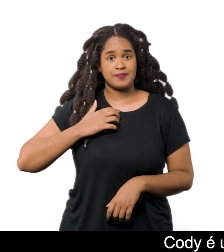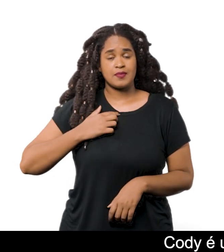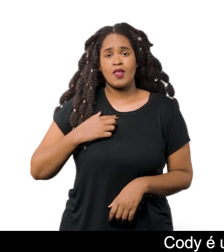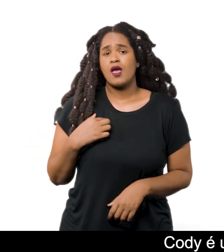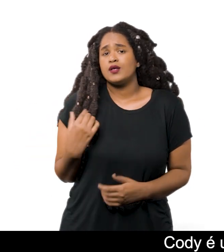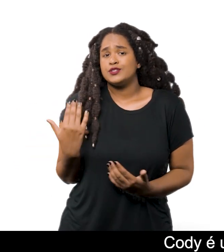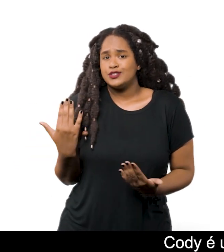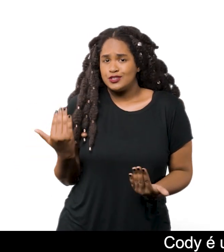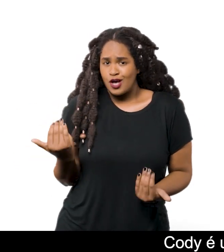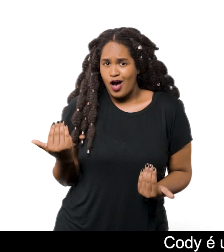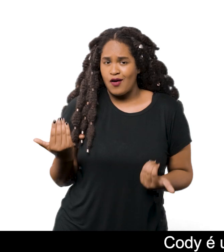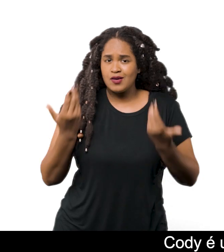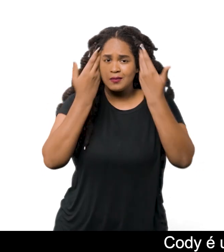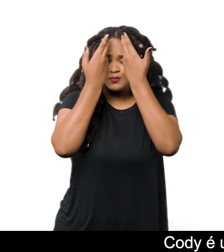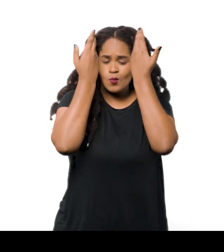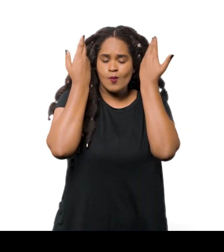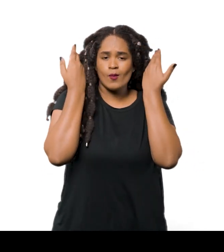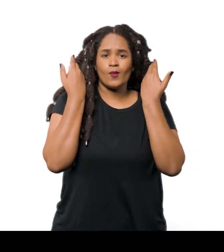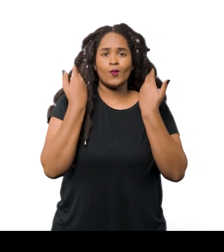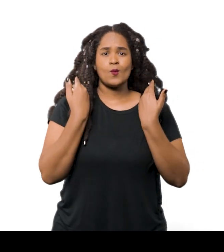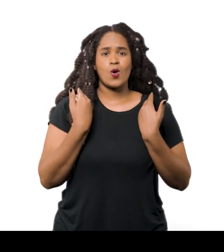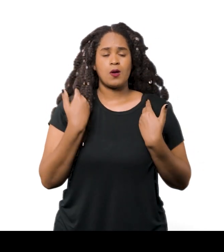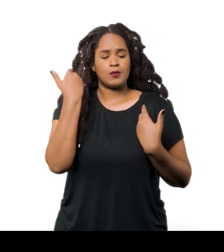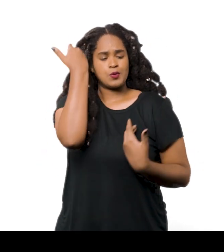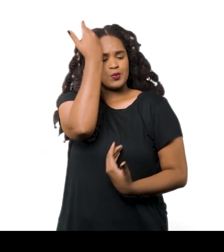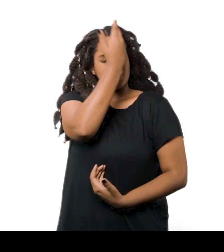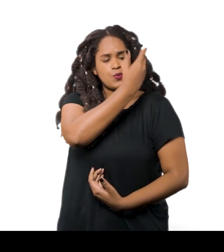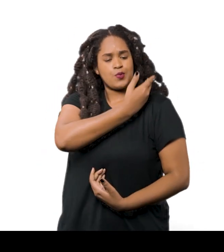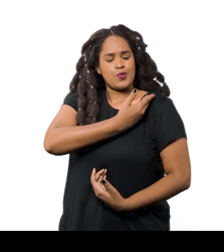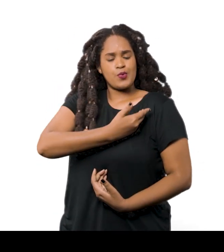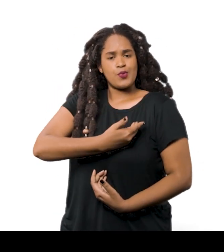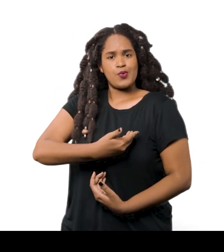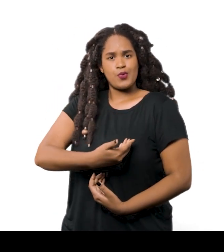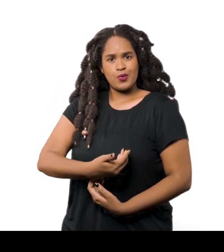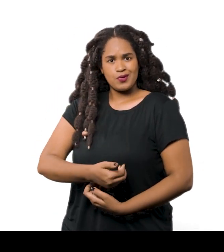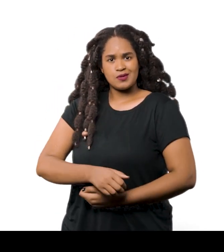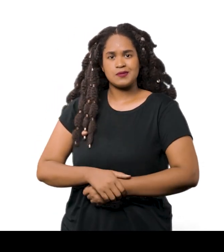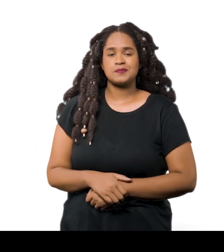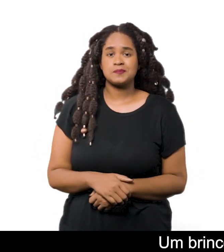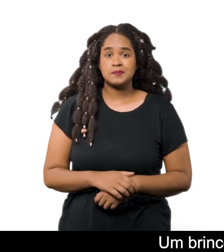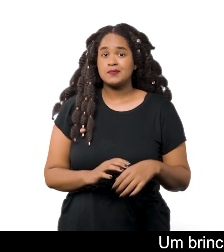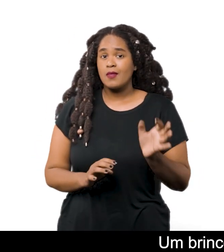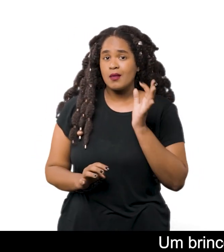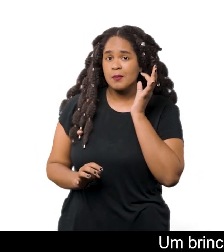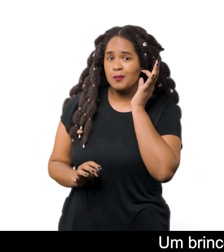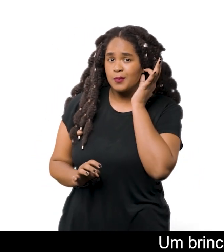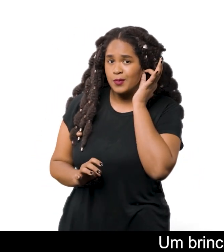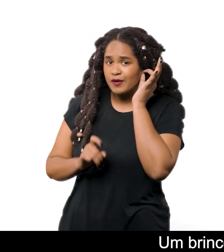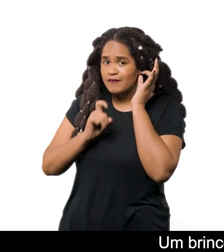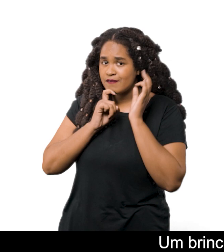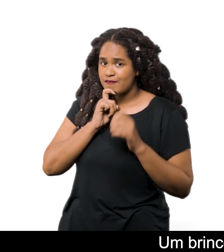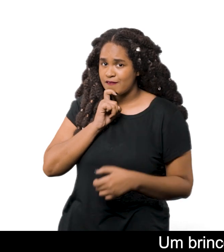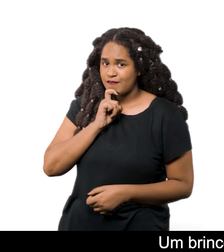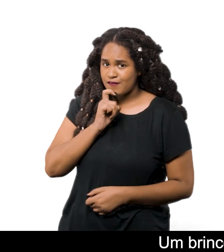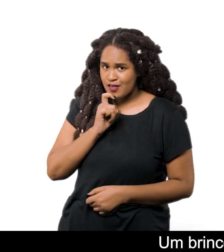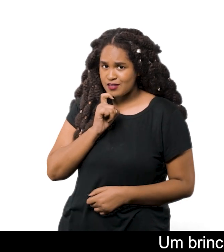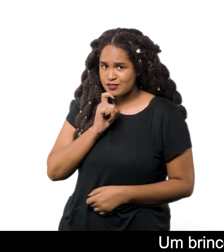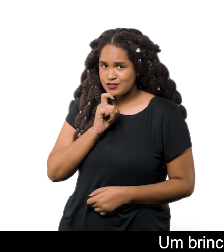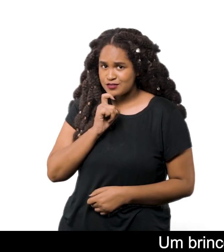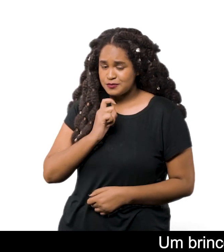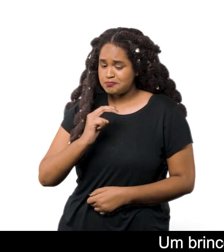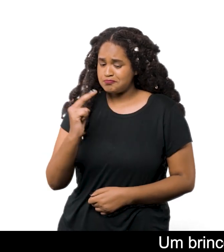mulher com longos cabelos pretos que caem sobre seu ombro esquerdo Um brinco com pedra verde